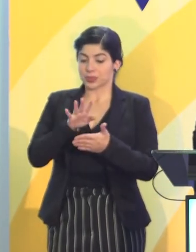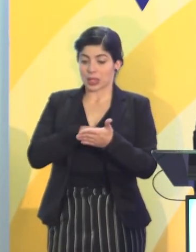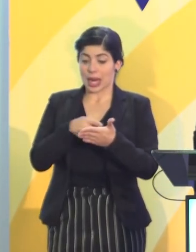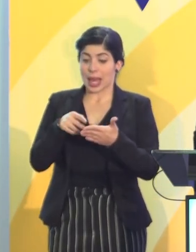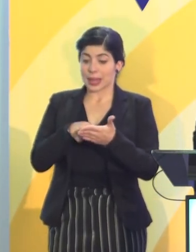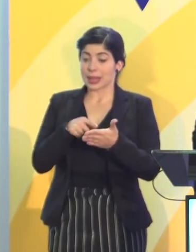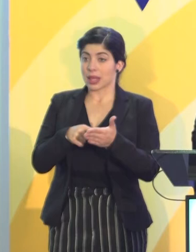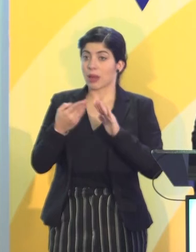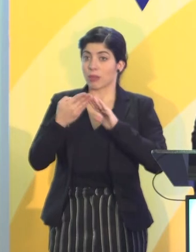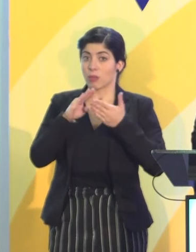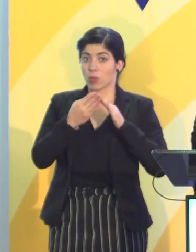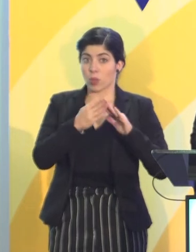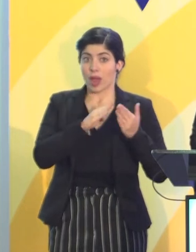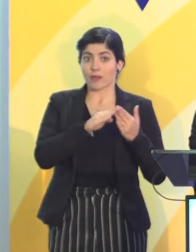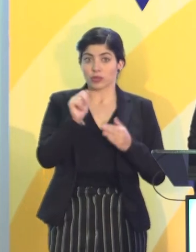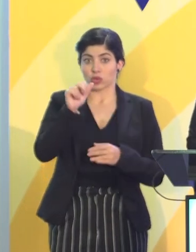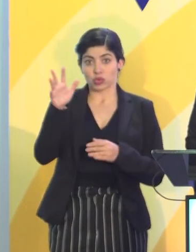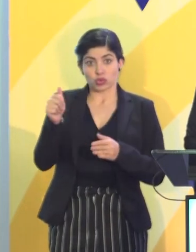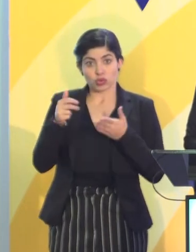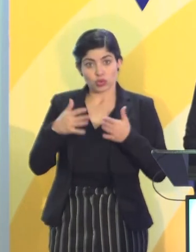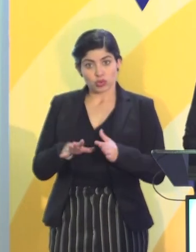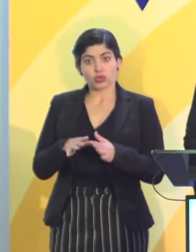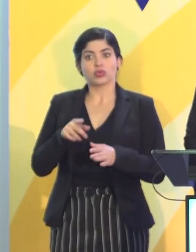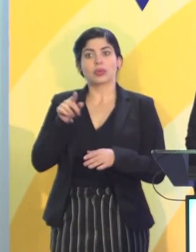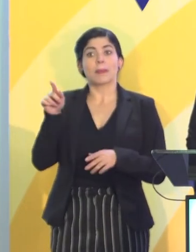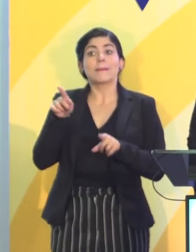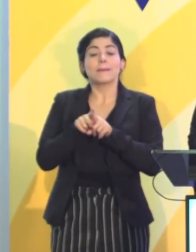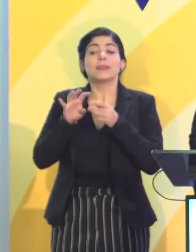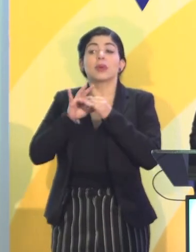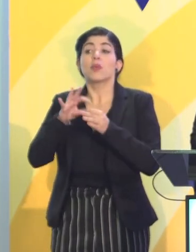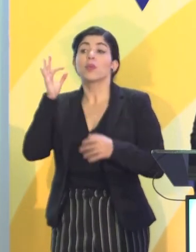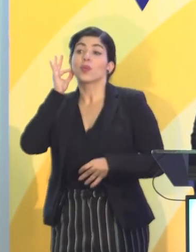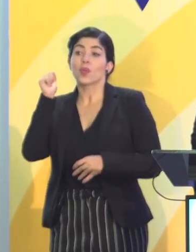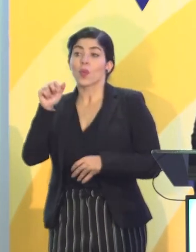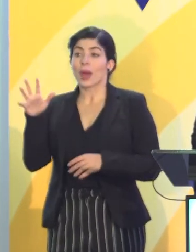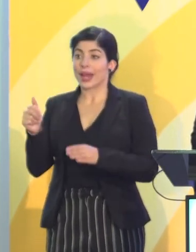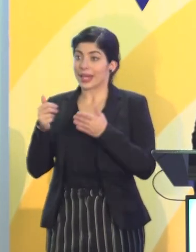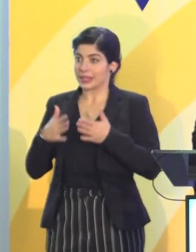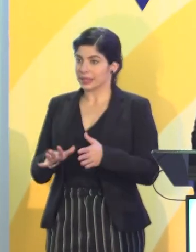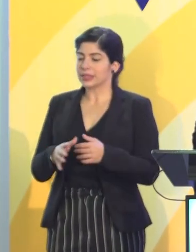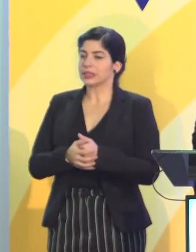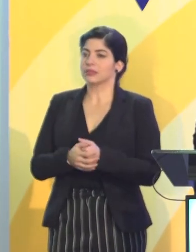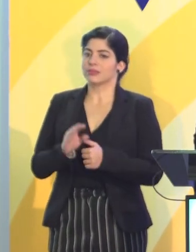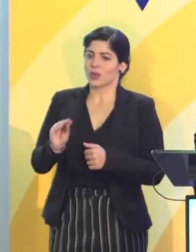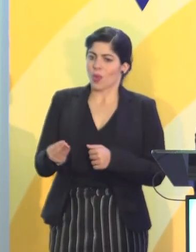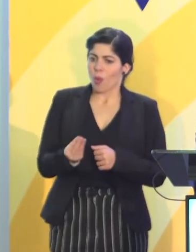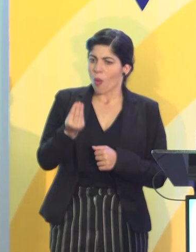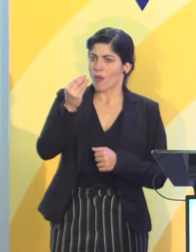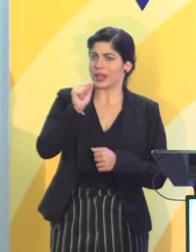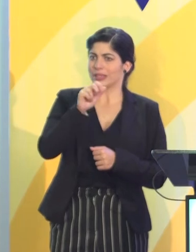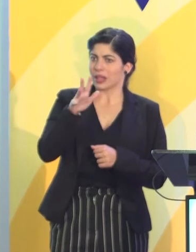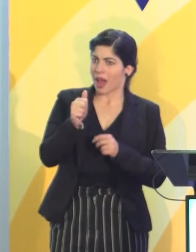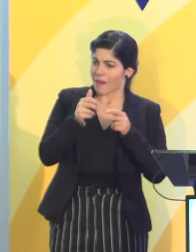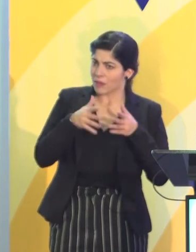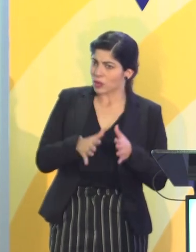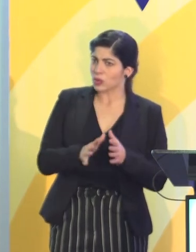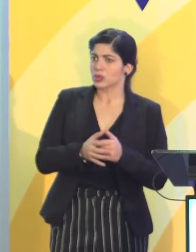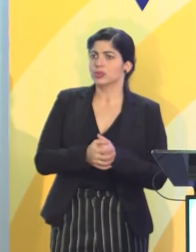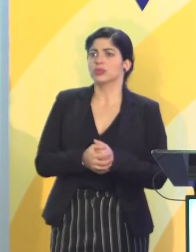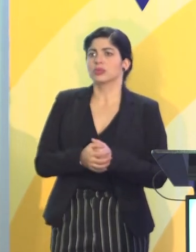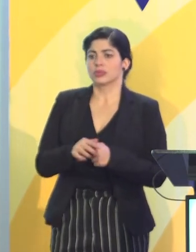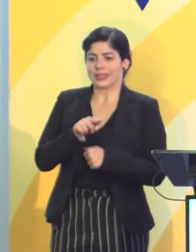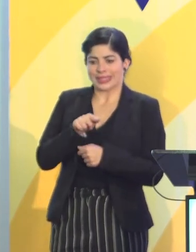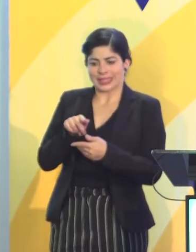agenda de los pueblos afrodescendientes, de las mujeres afrodescendientes, de la juventud afrodescendiente,